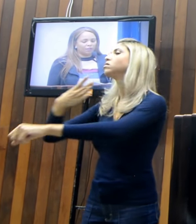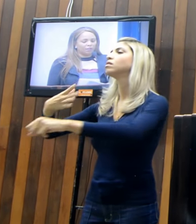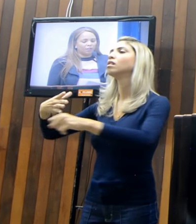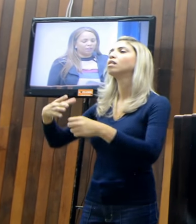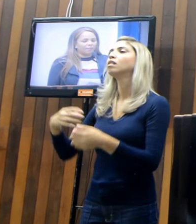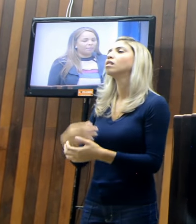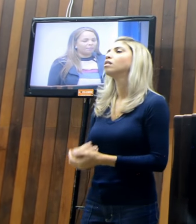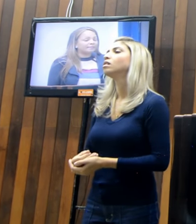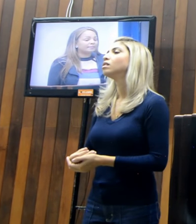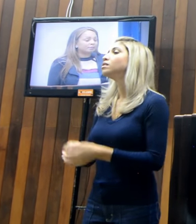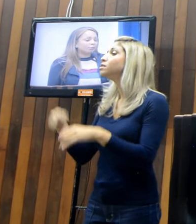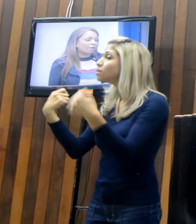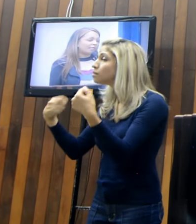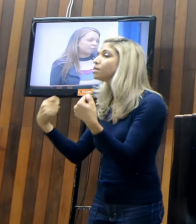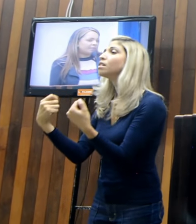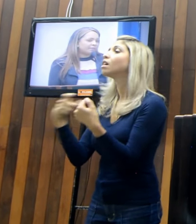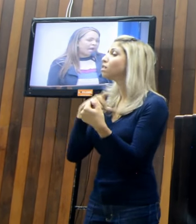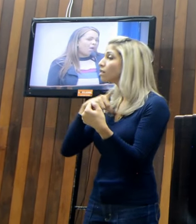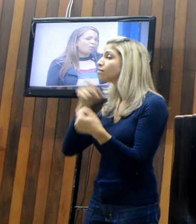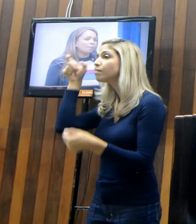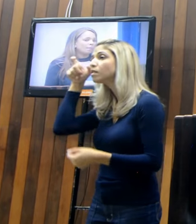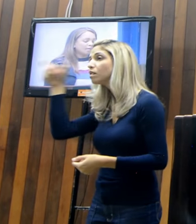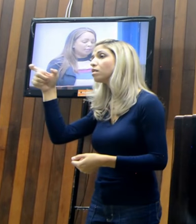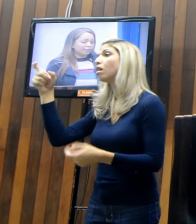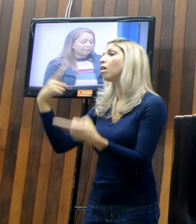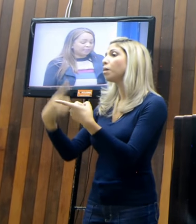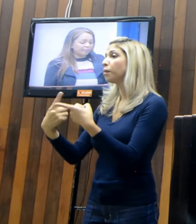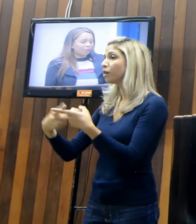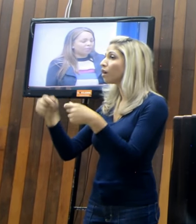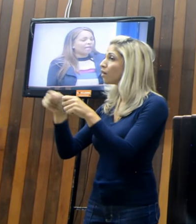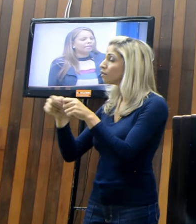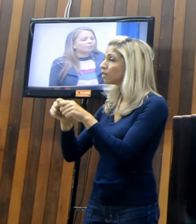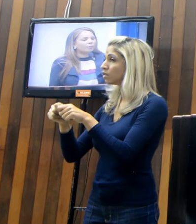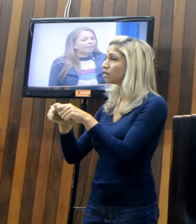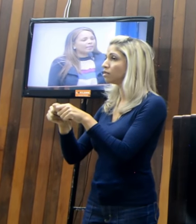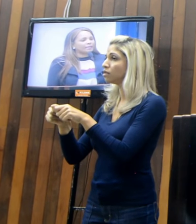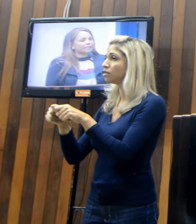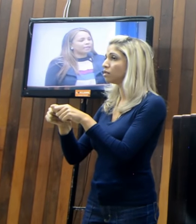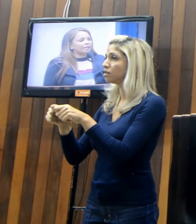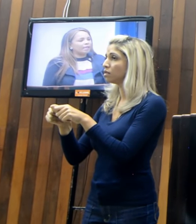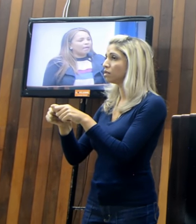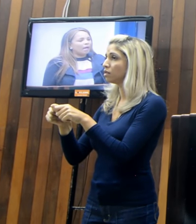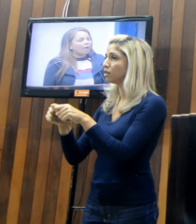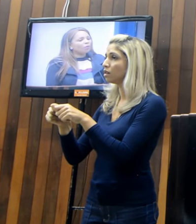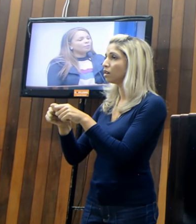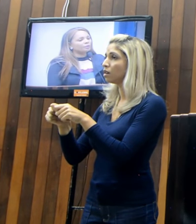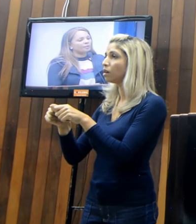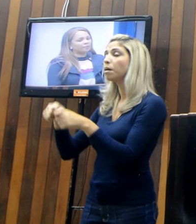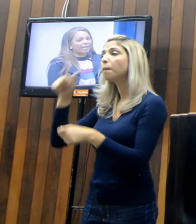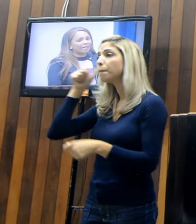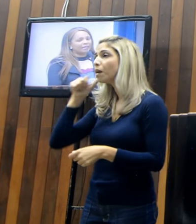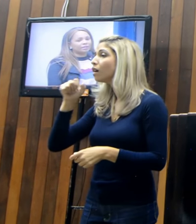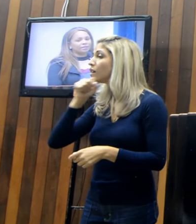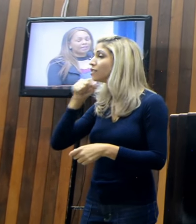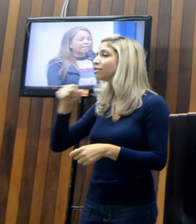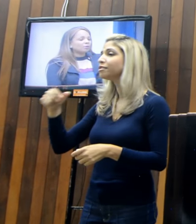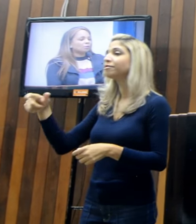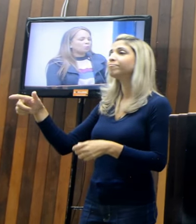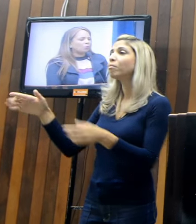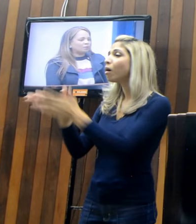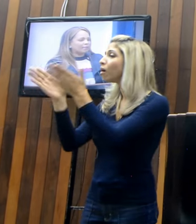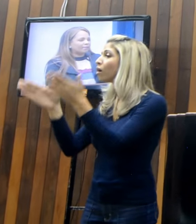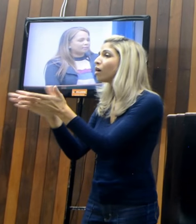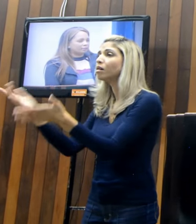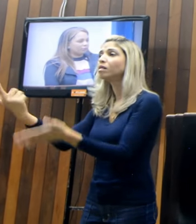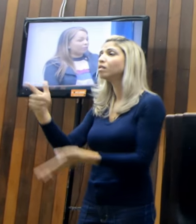precisa de um olhar especial, e eu fiz esse projeto para que algumas mães carentes, né, nem todo